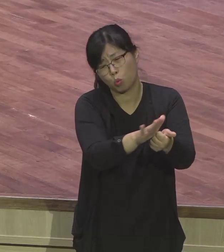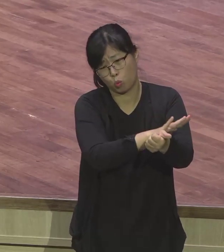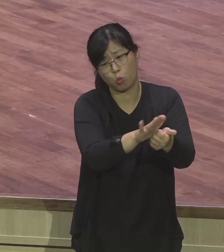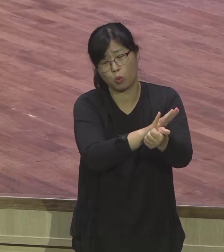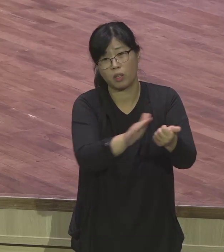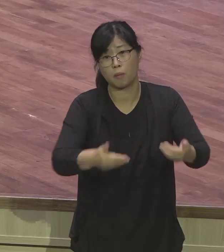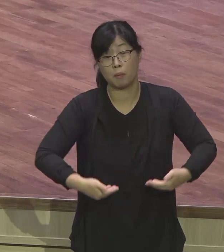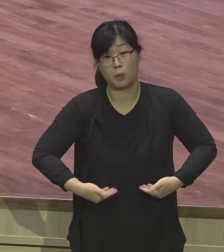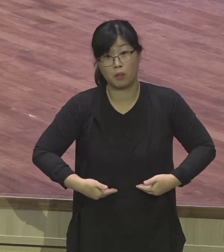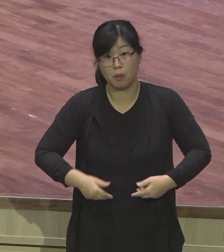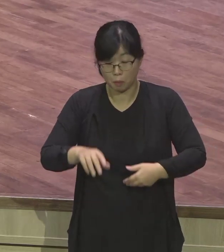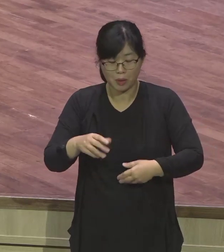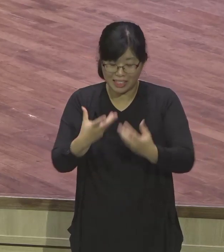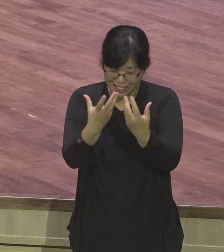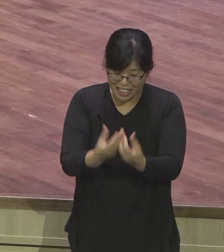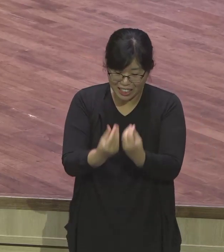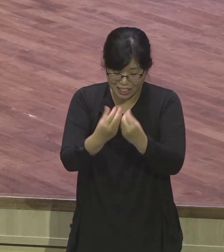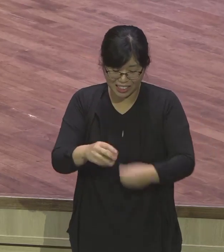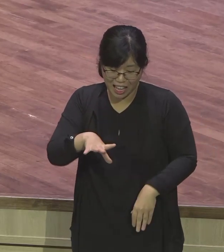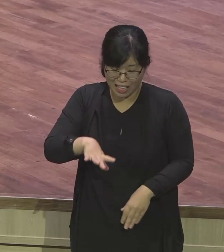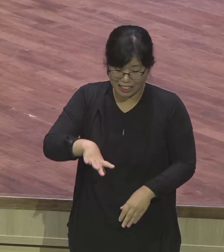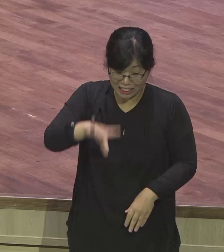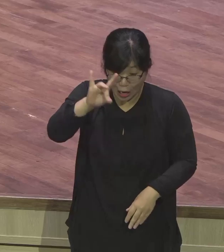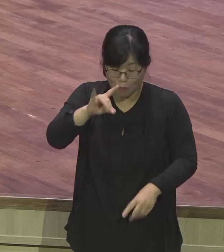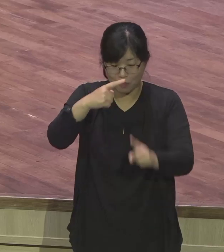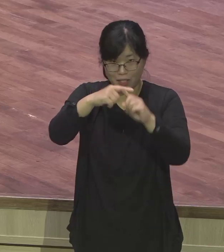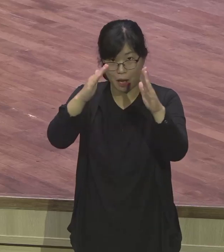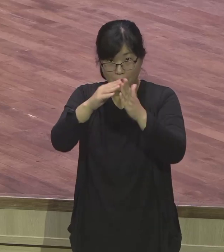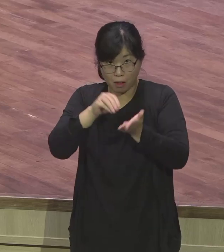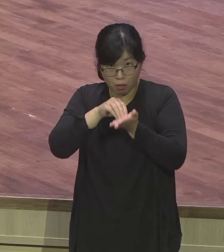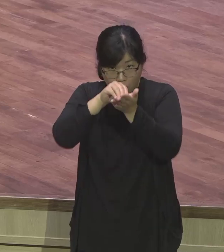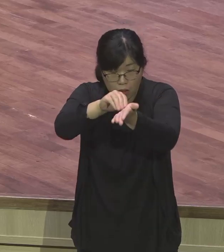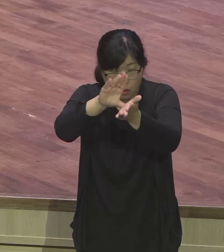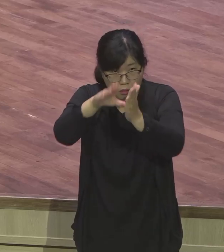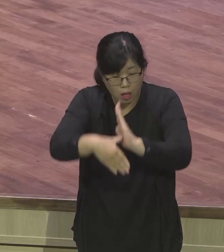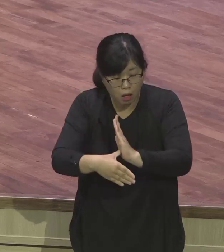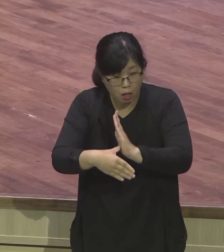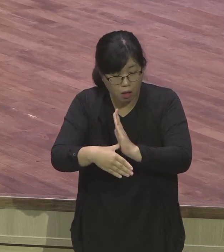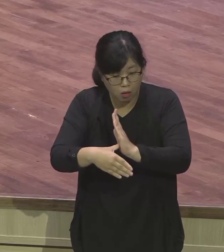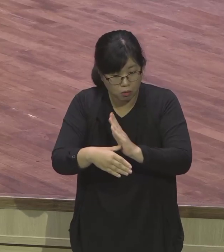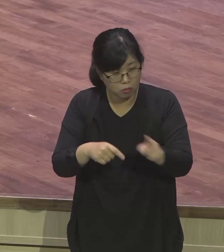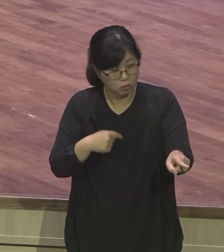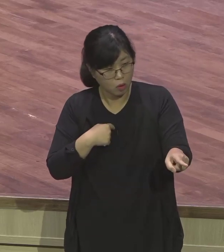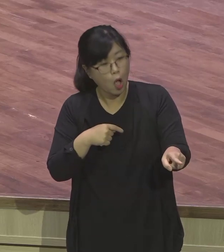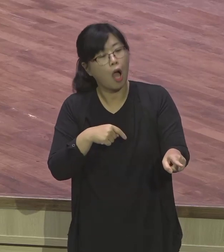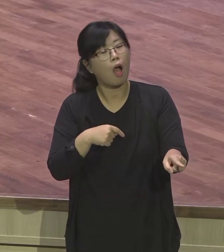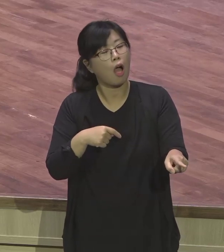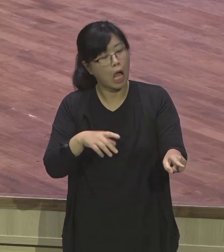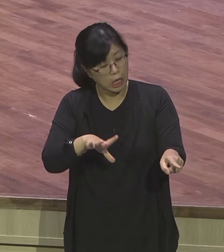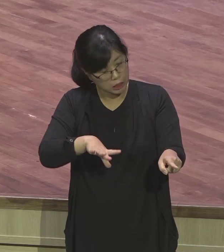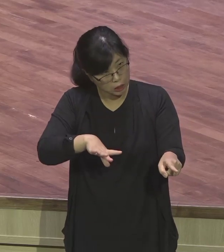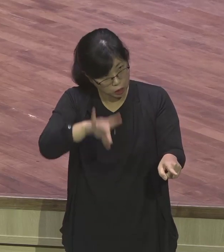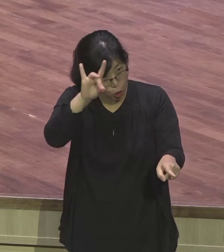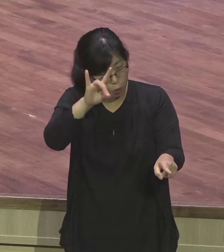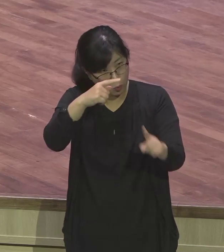약한 사람들. 새가족들. 이런 사람들은 뭐예요. 영적 민감성을 가지고 봐라. 요셉이 이런